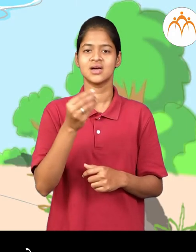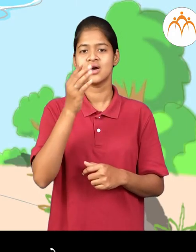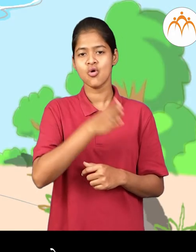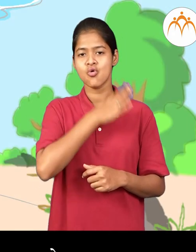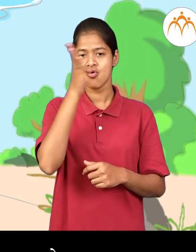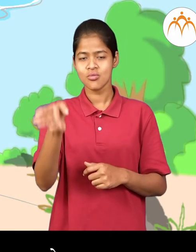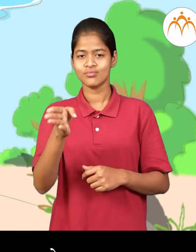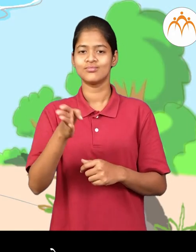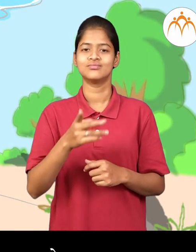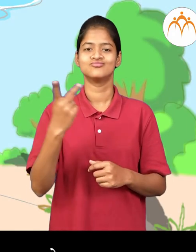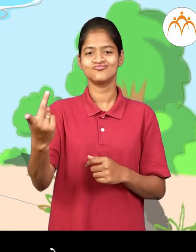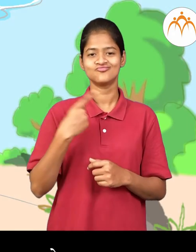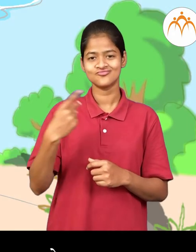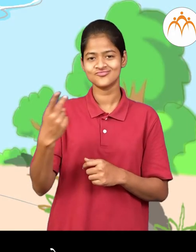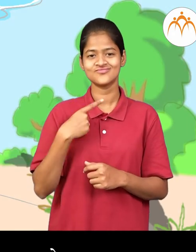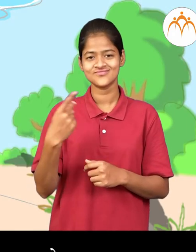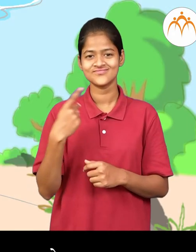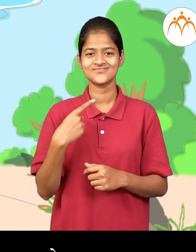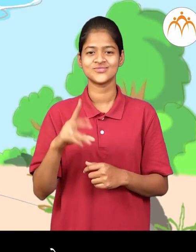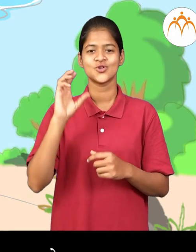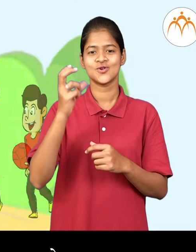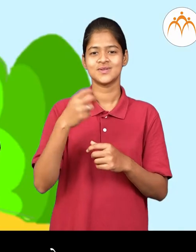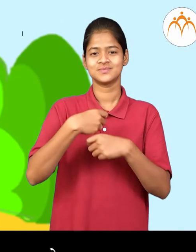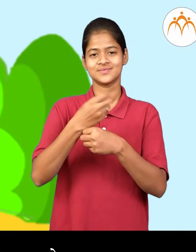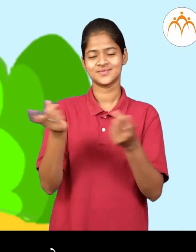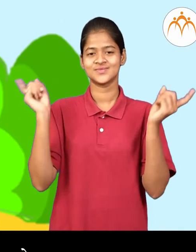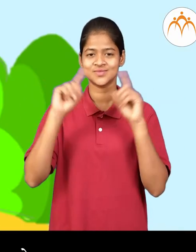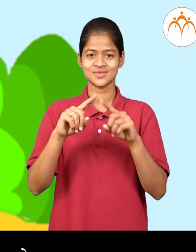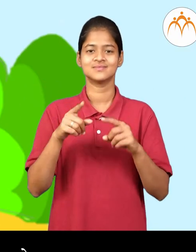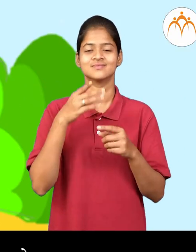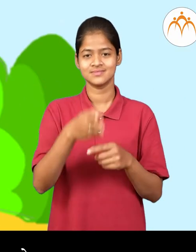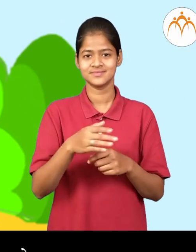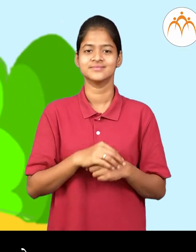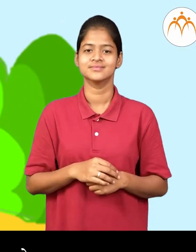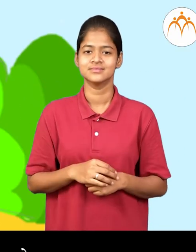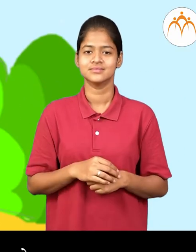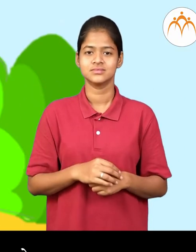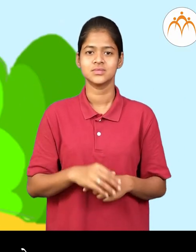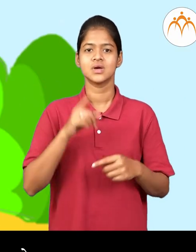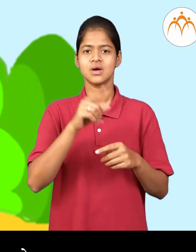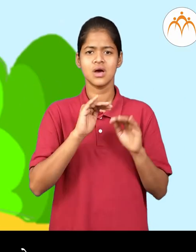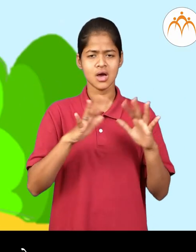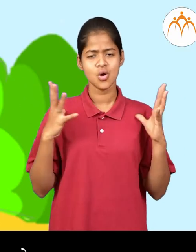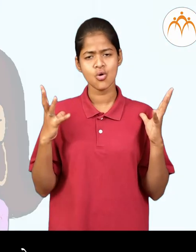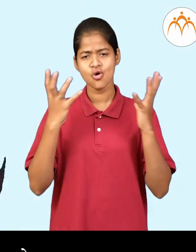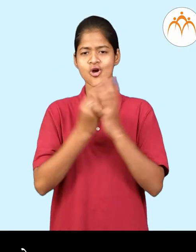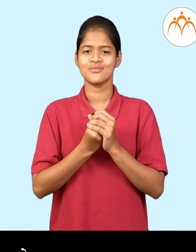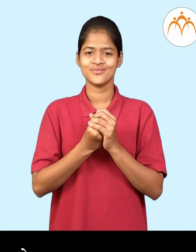रोहन अमित कडे आलेला आहे. दोगे चेंडु घेवन मैदानात येतात.